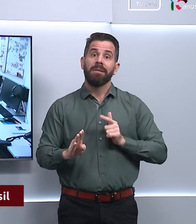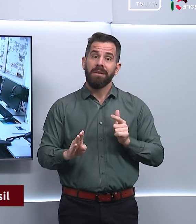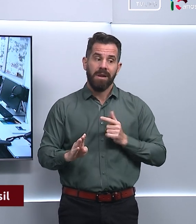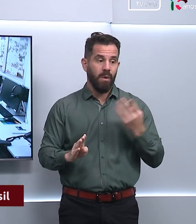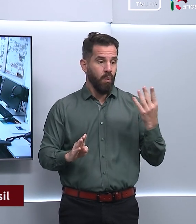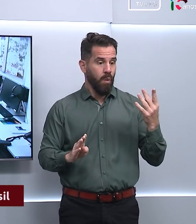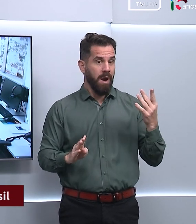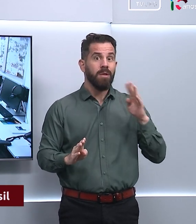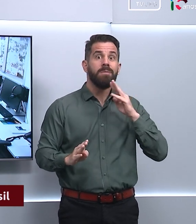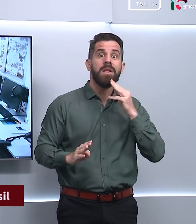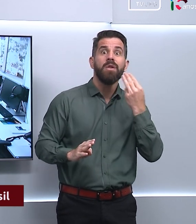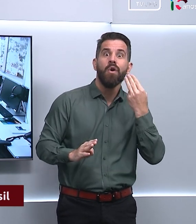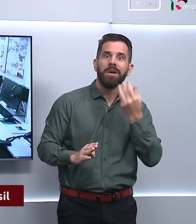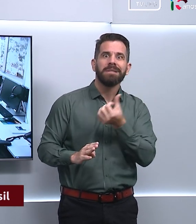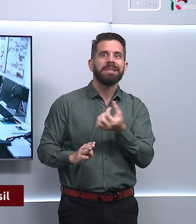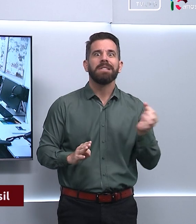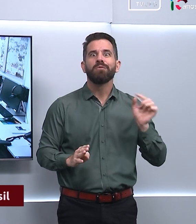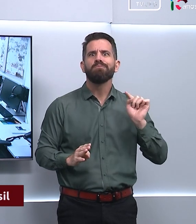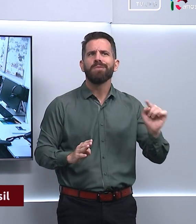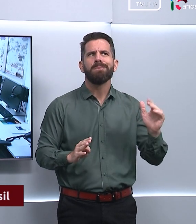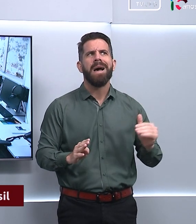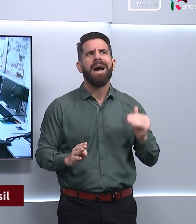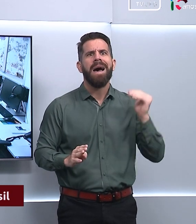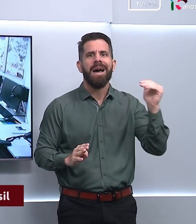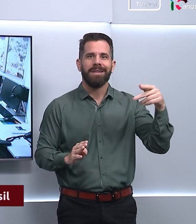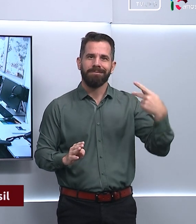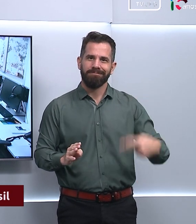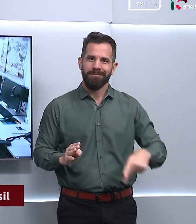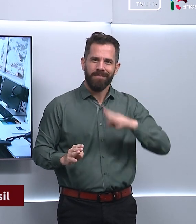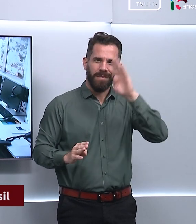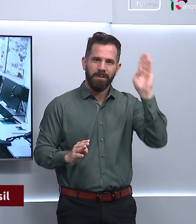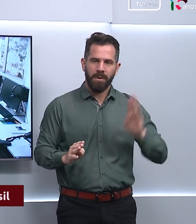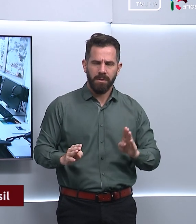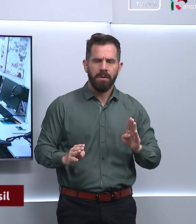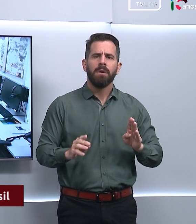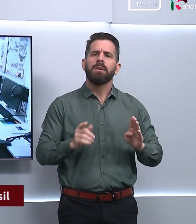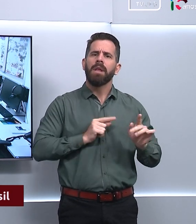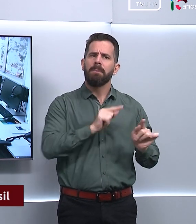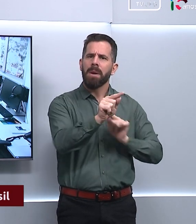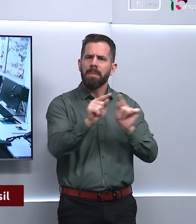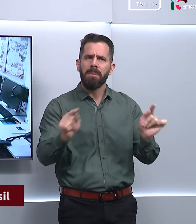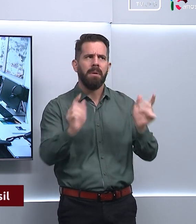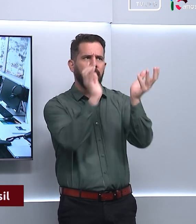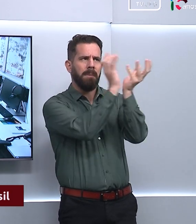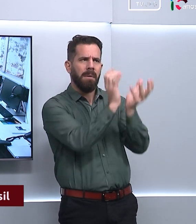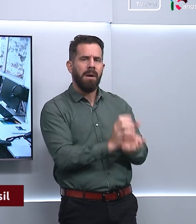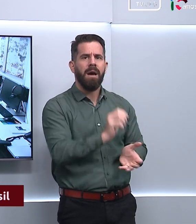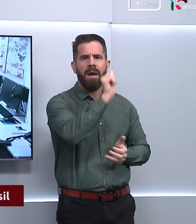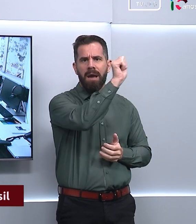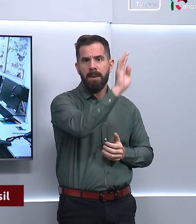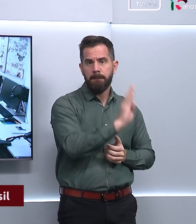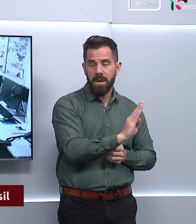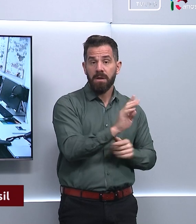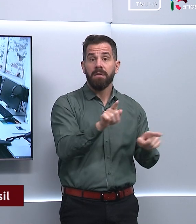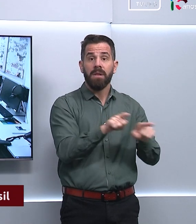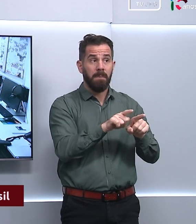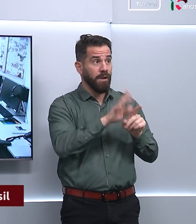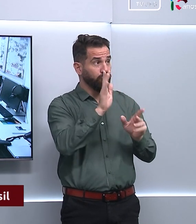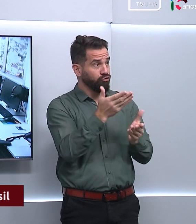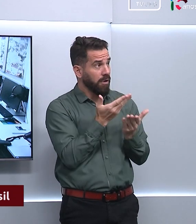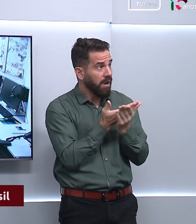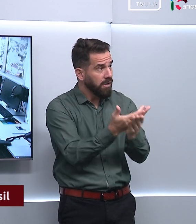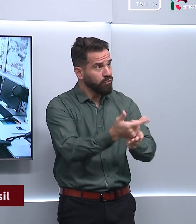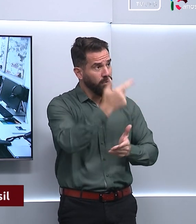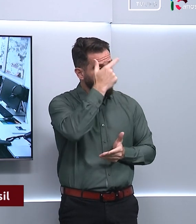no país. Houve queda no percentual entre as classes A e B e com o ensino superior, que normalmente tem